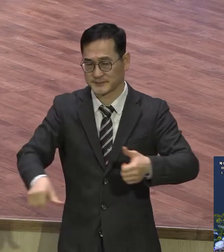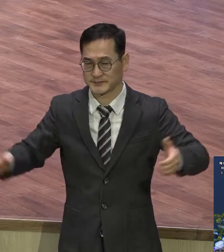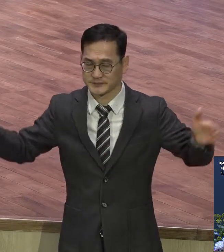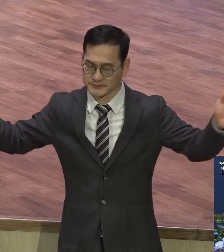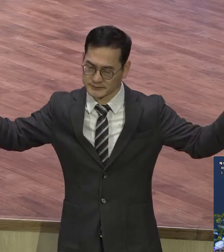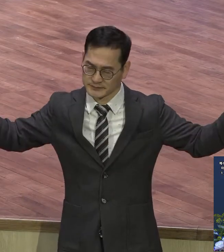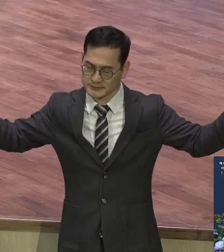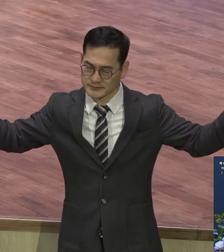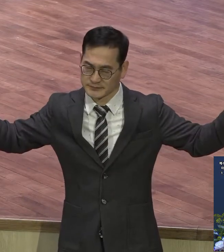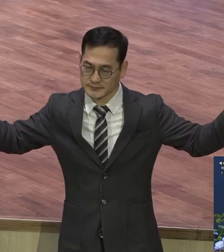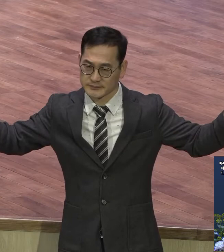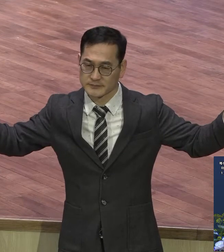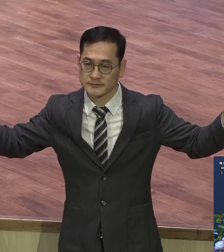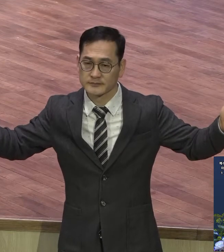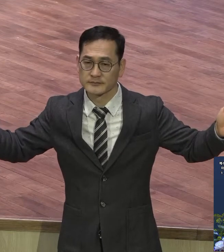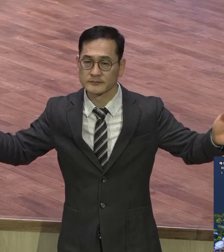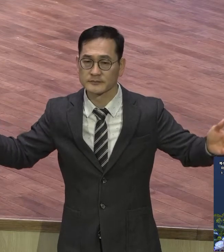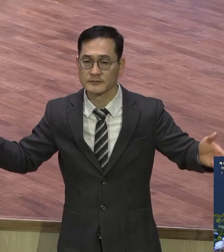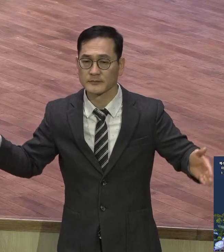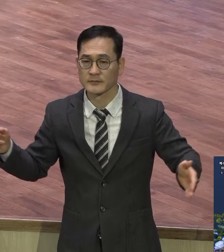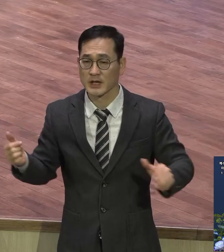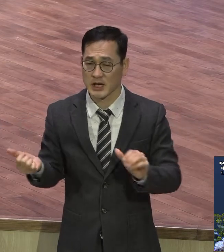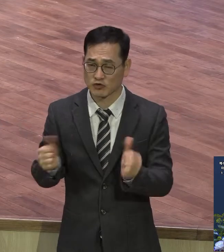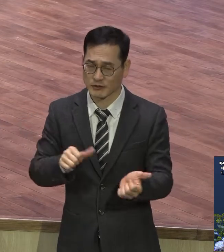십자가를 지신 이런 자세